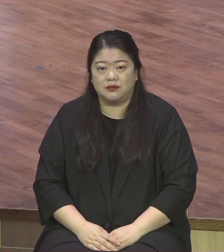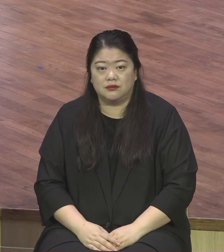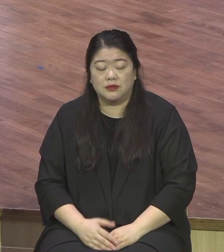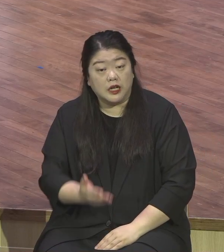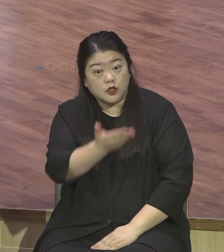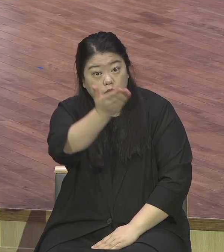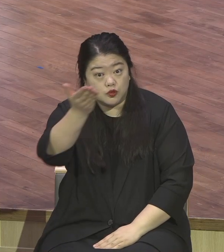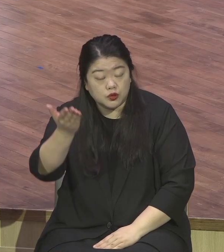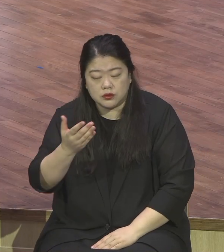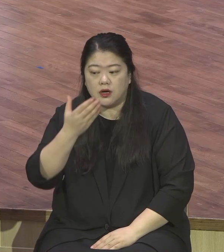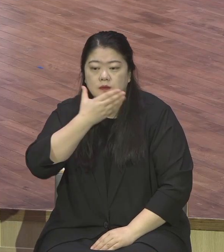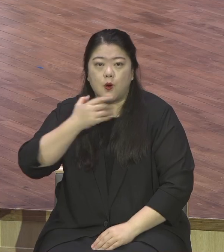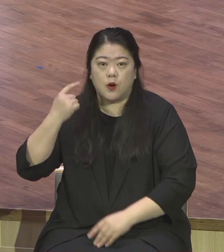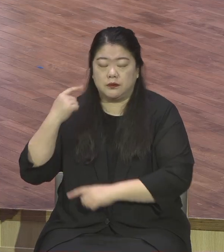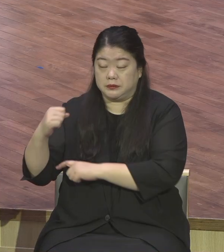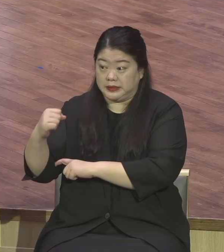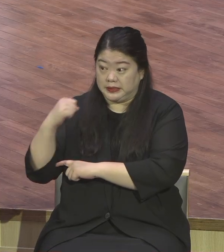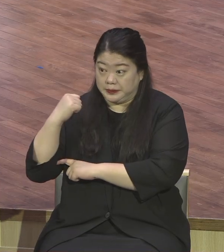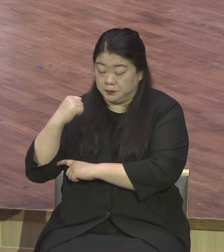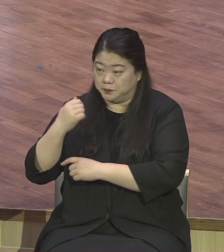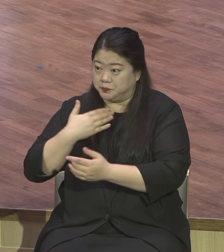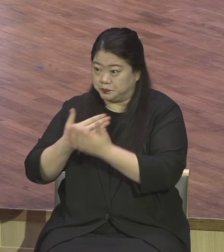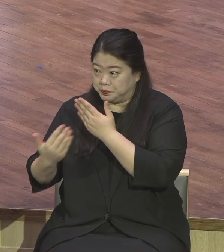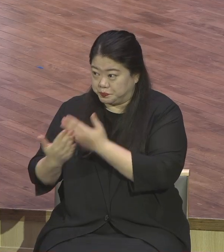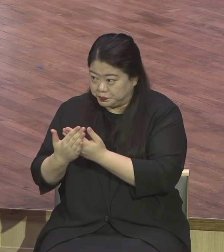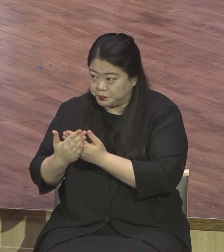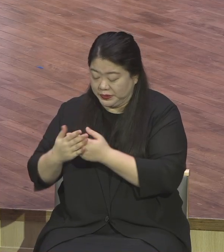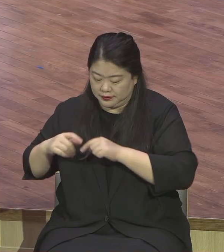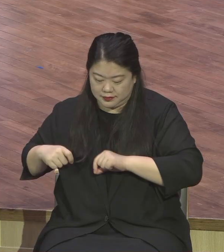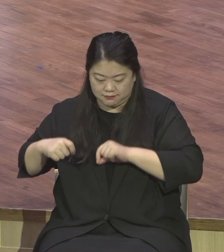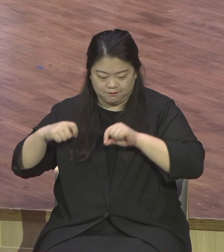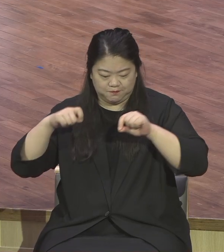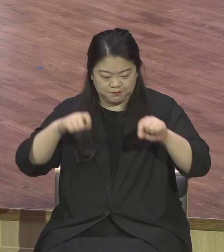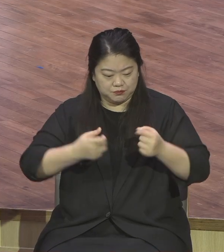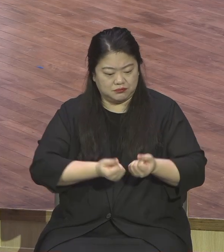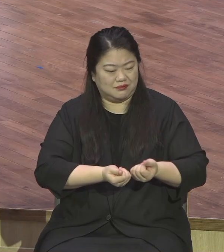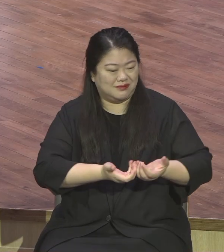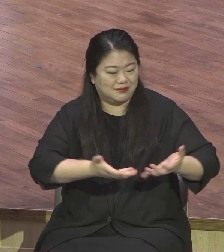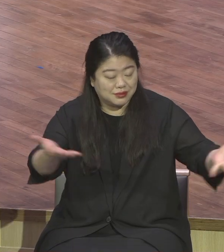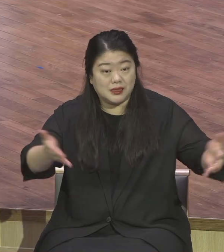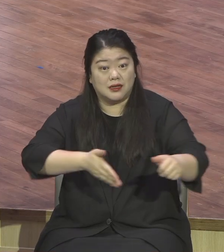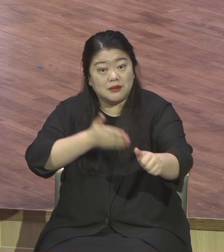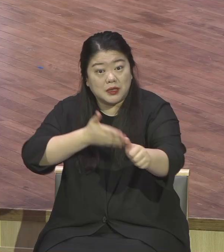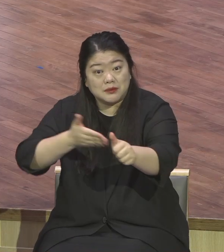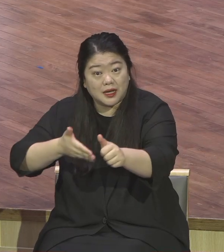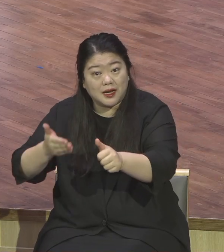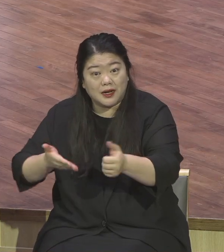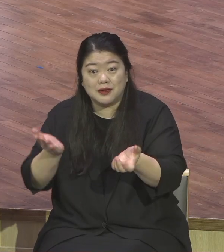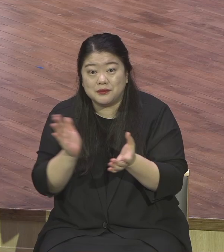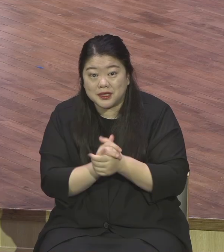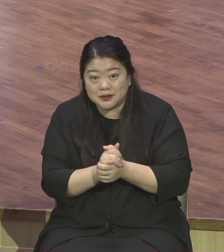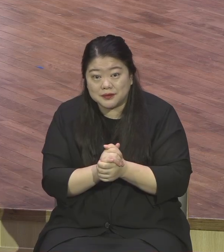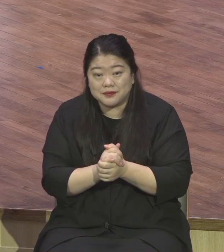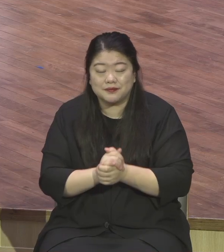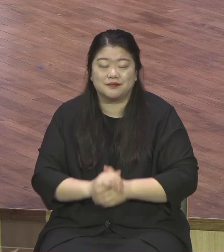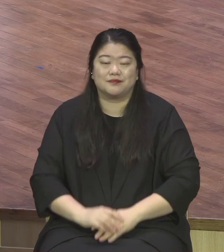일어나는 그런 영적 전환의 시간표가 되기를 진웨이로 축복합니다. 그럼 첫째로